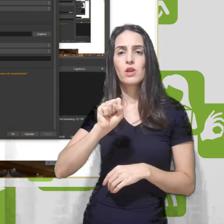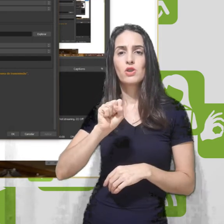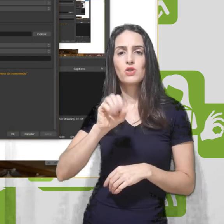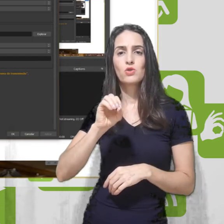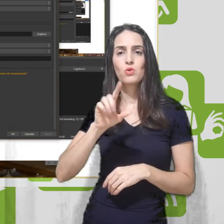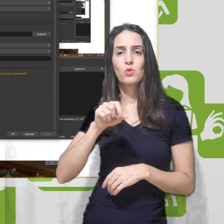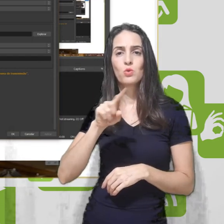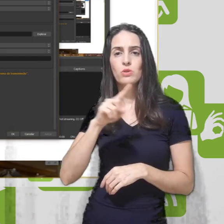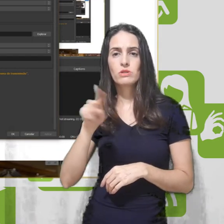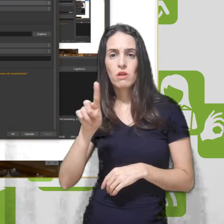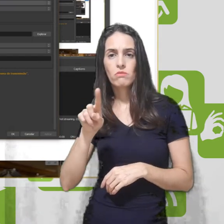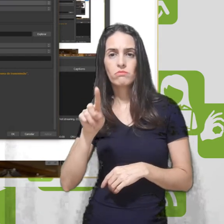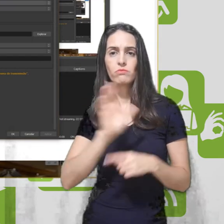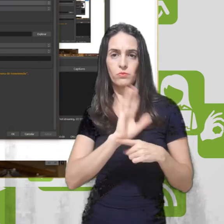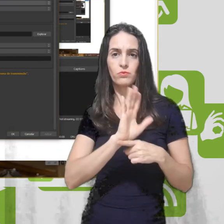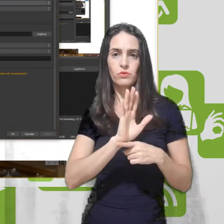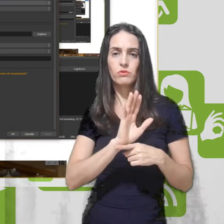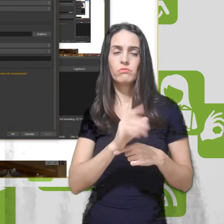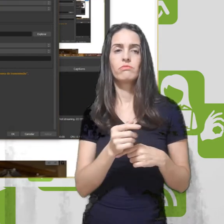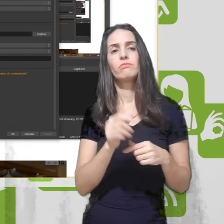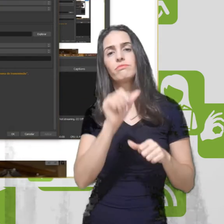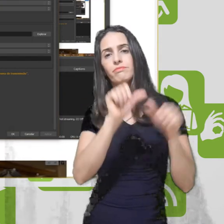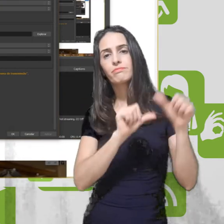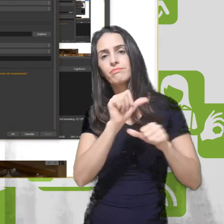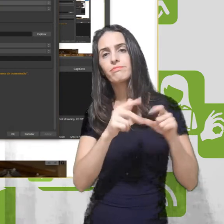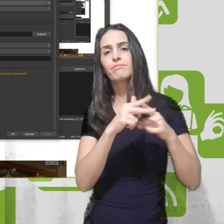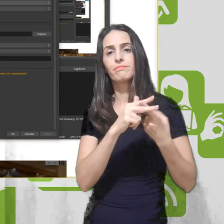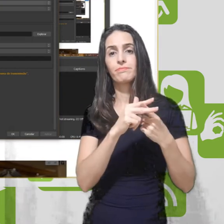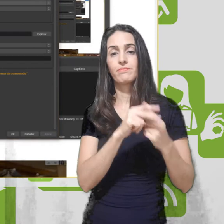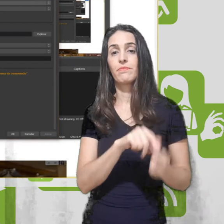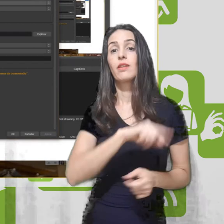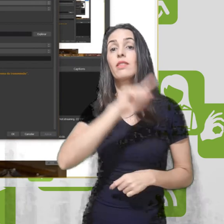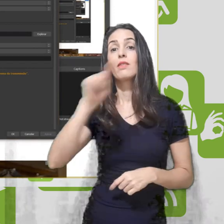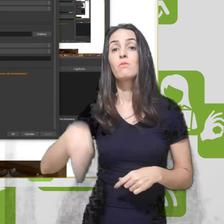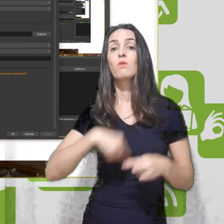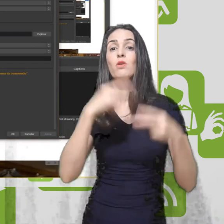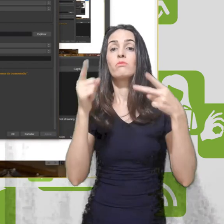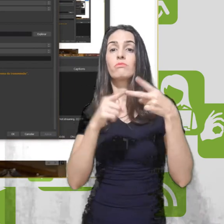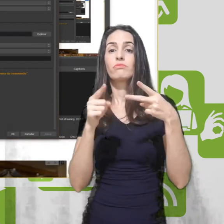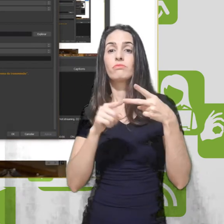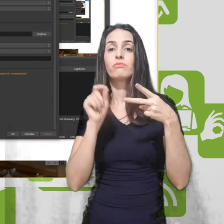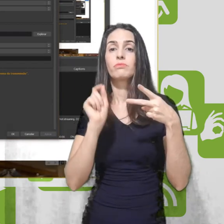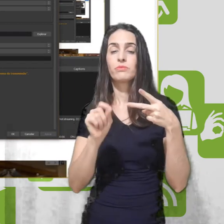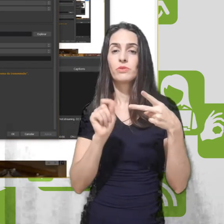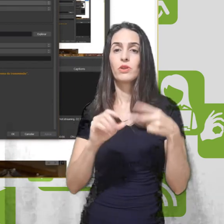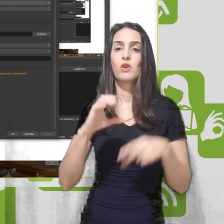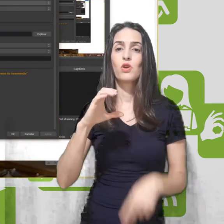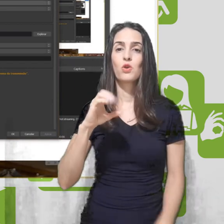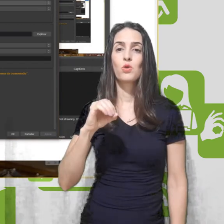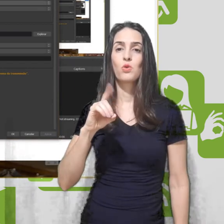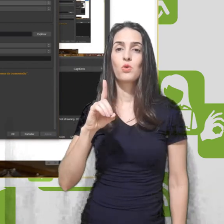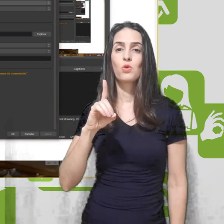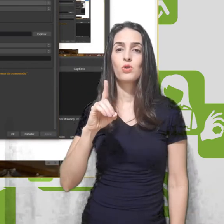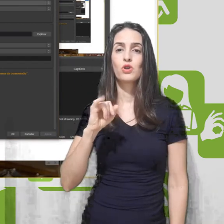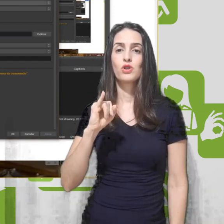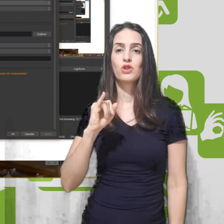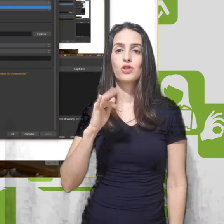querem. Aí aqui a segunda parte que é bem importante é essa parte aqui do codificador. O